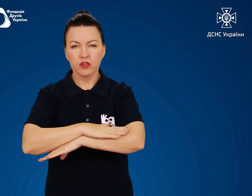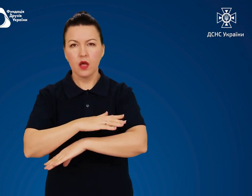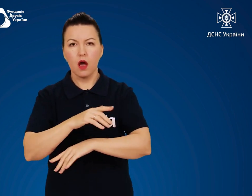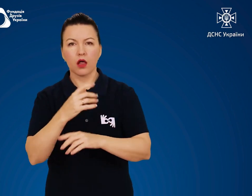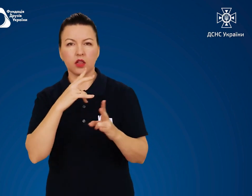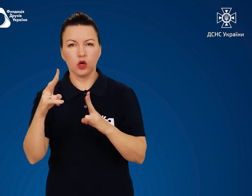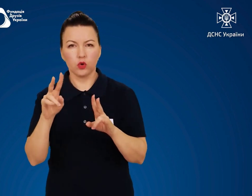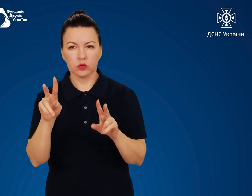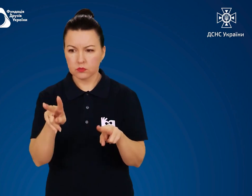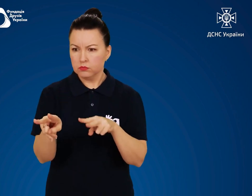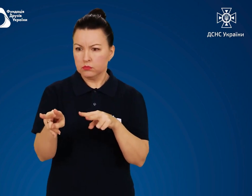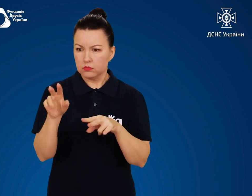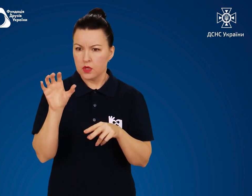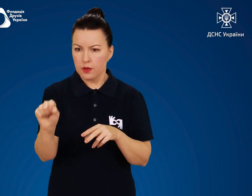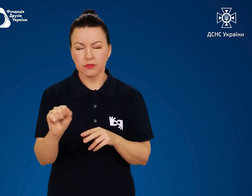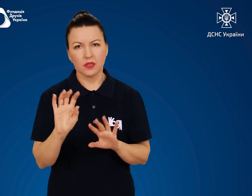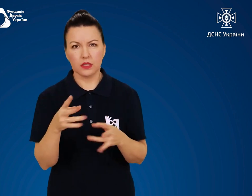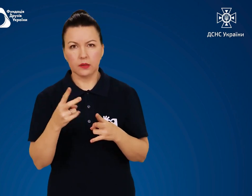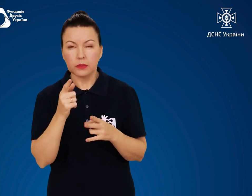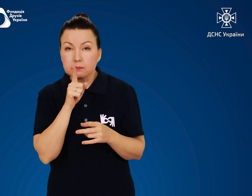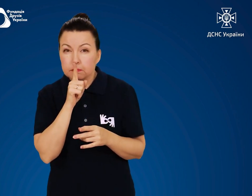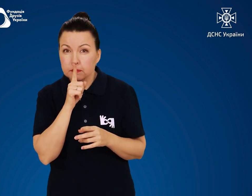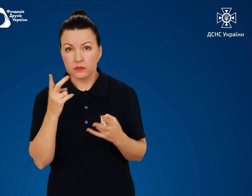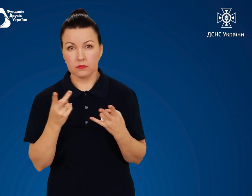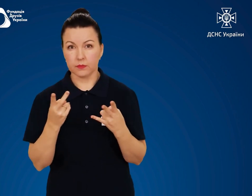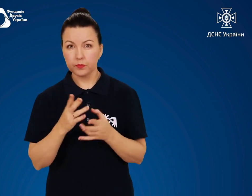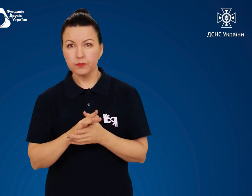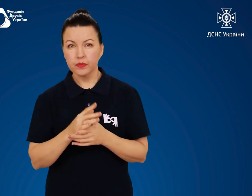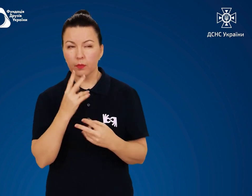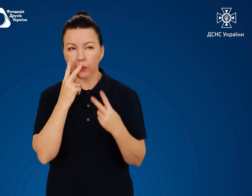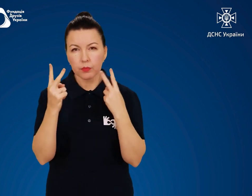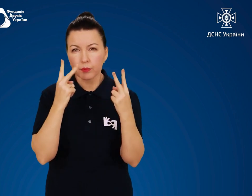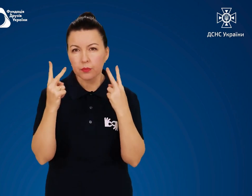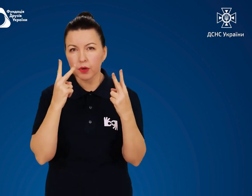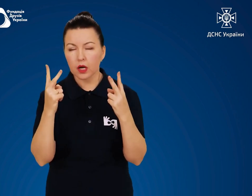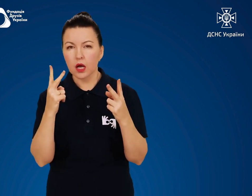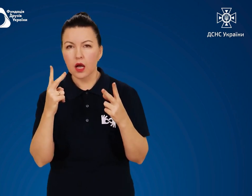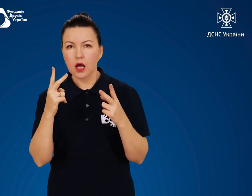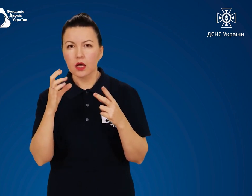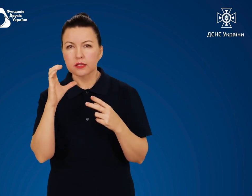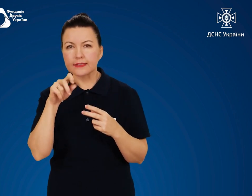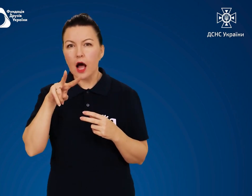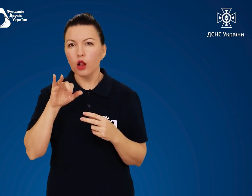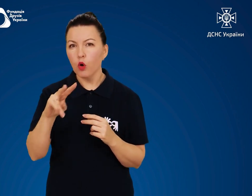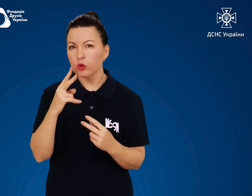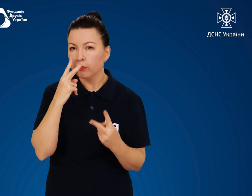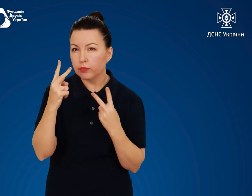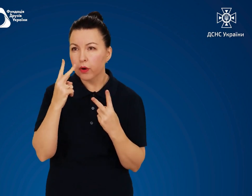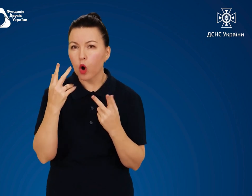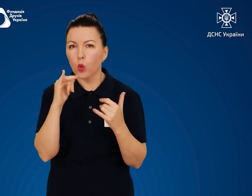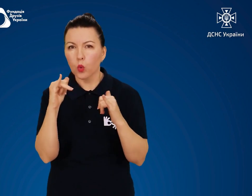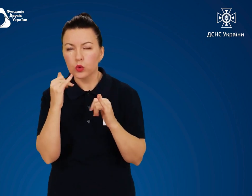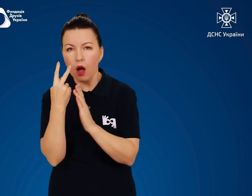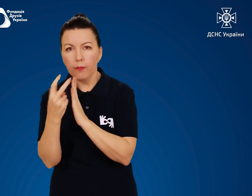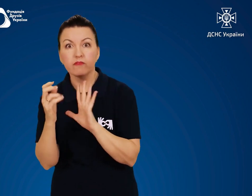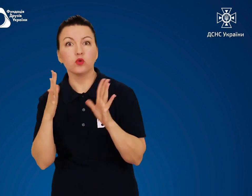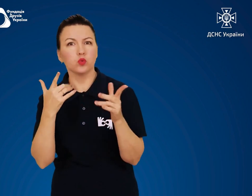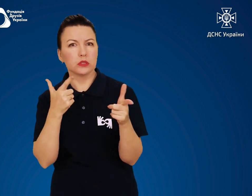Огляньте салон, визначте місця можливого укриття на випадок стрілянини